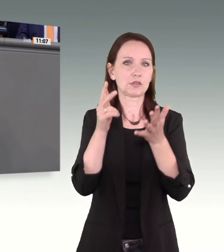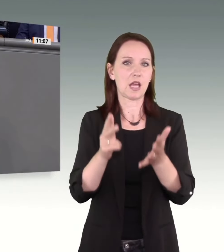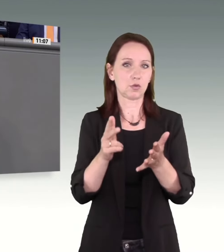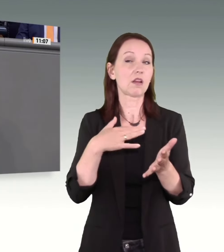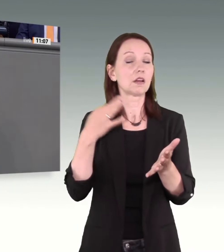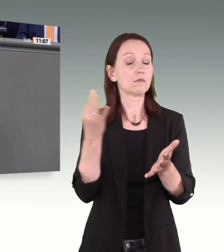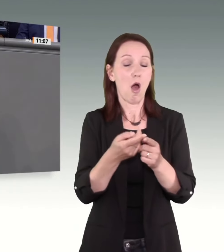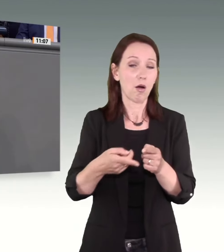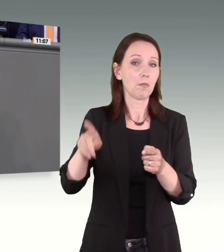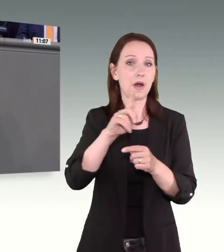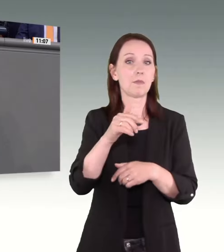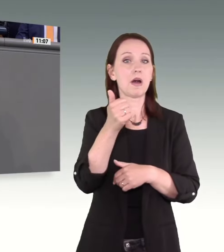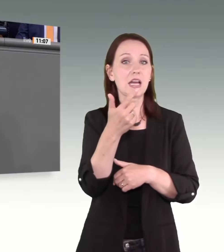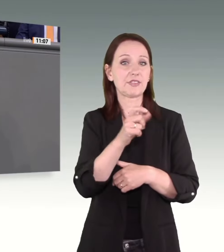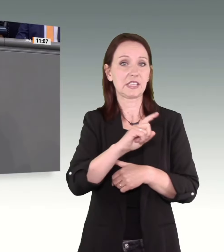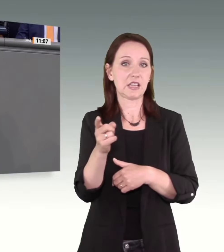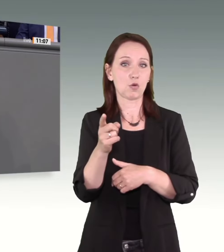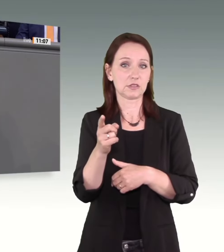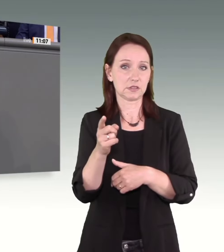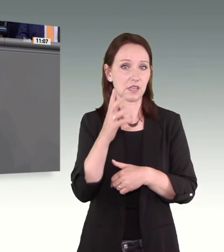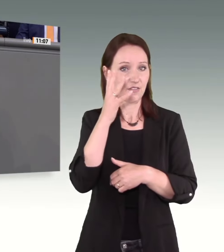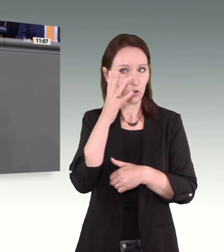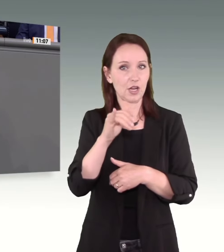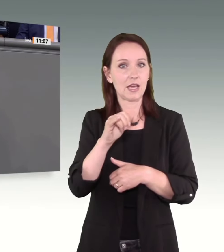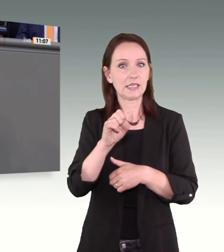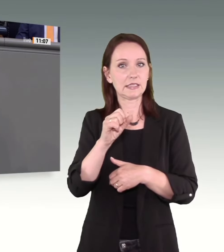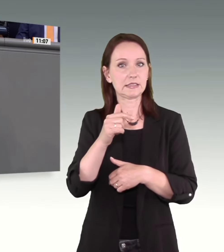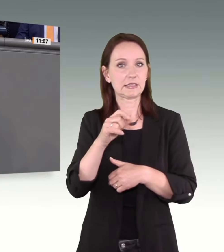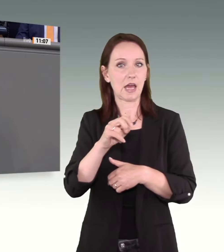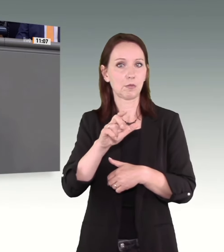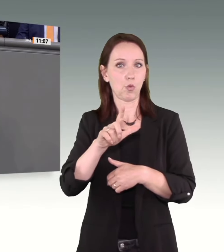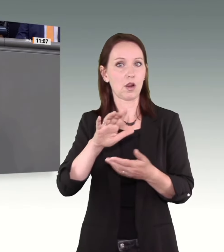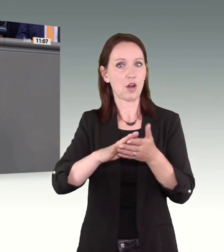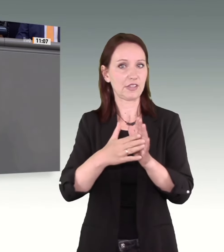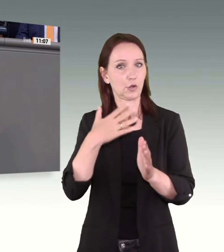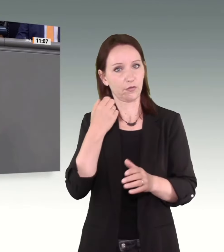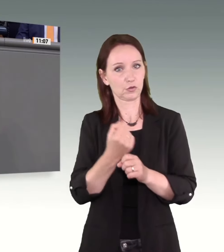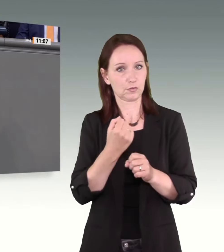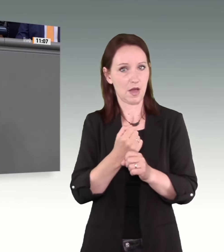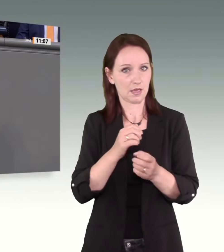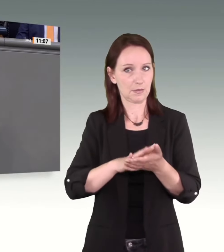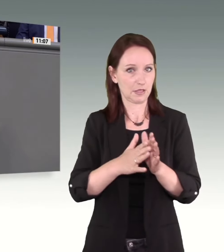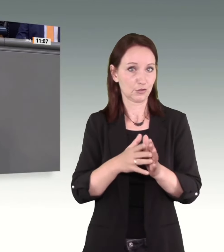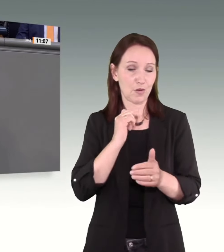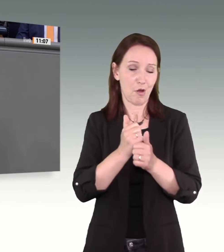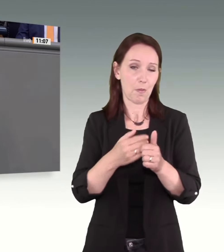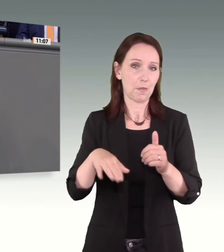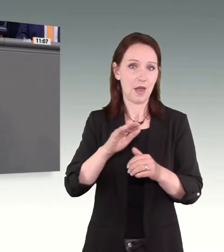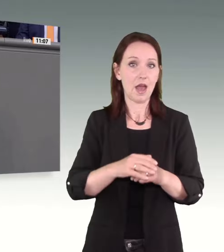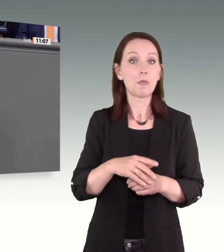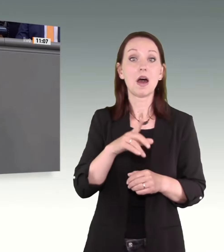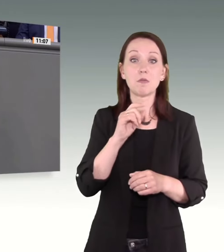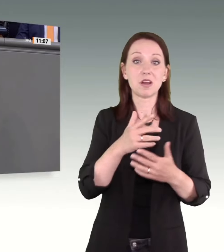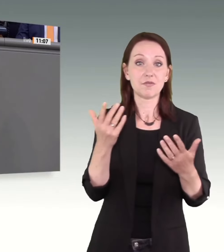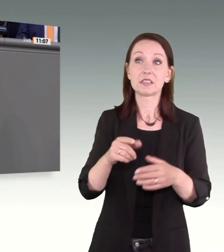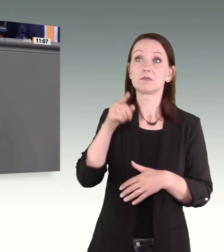.000, wenn wir die Istanbul-Konvention umsetzen wollen. Aber es ist nicht so, dass Sie nur dieses Gesetz nicht auf den Weg